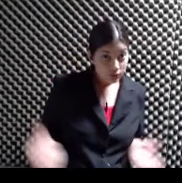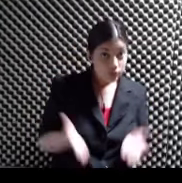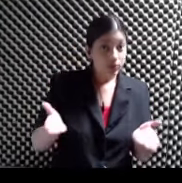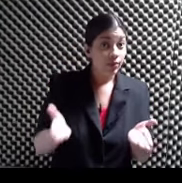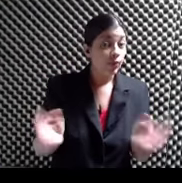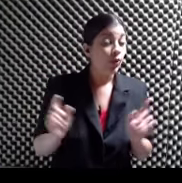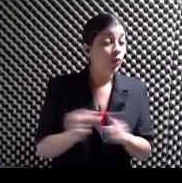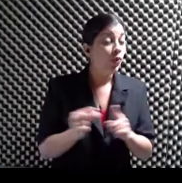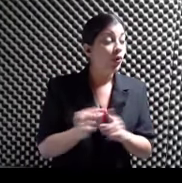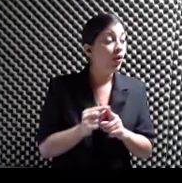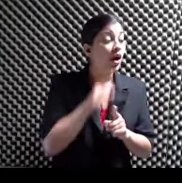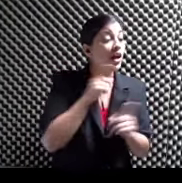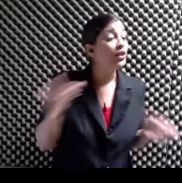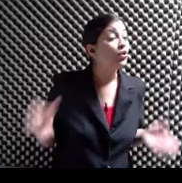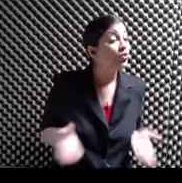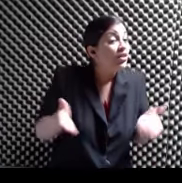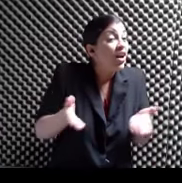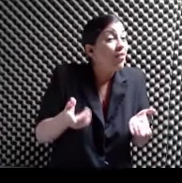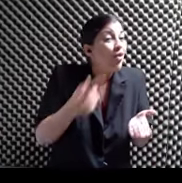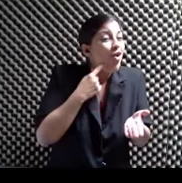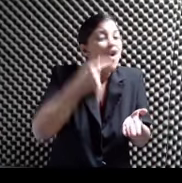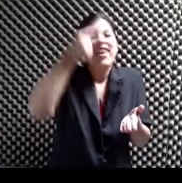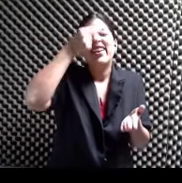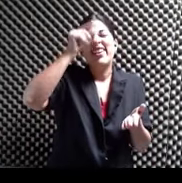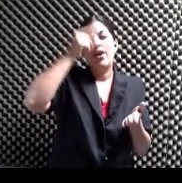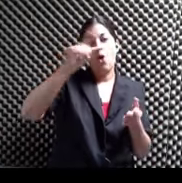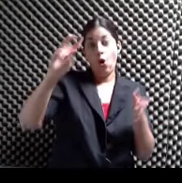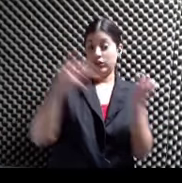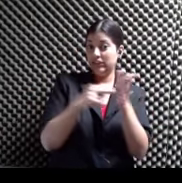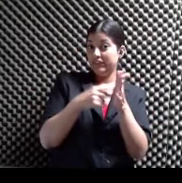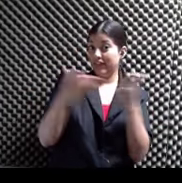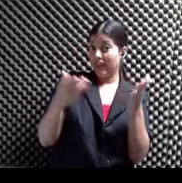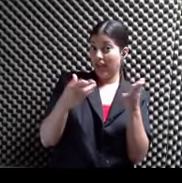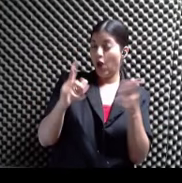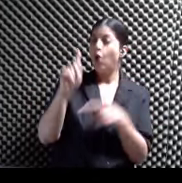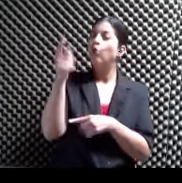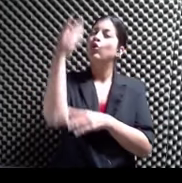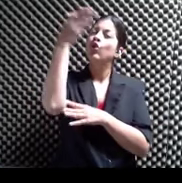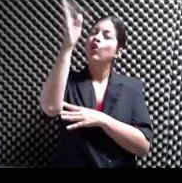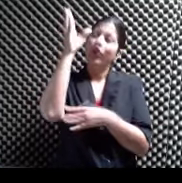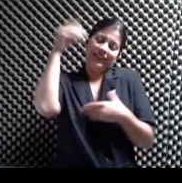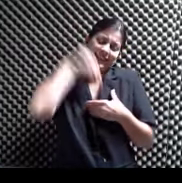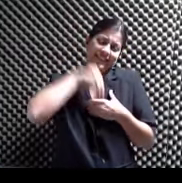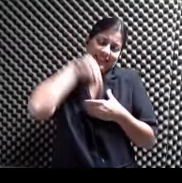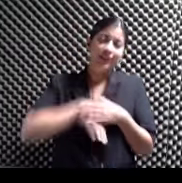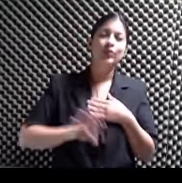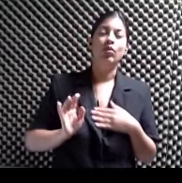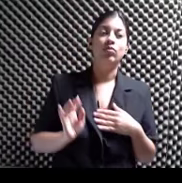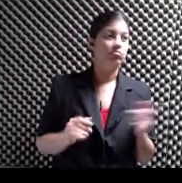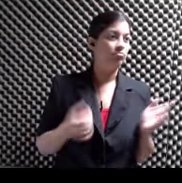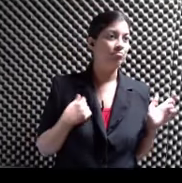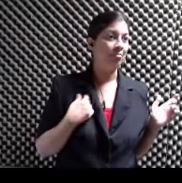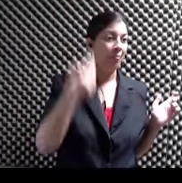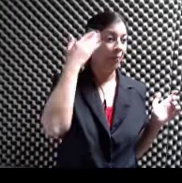La palabra Entusiasmo Proviene del griego Y significa Tener un dios Dentro de sí Yo no sabía eso La persona